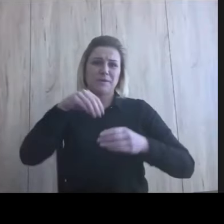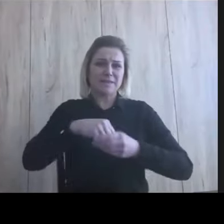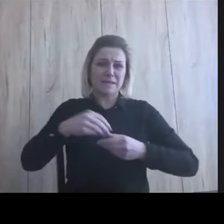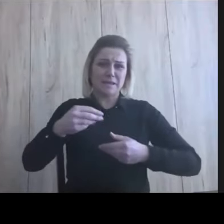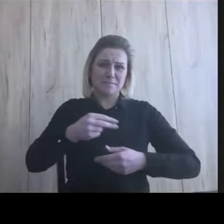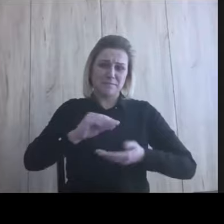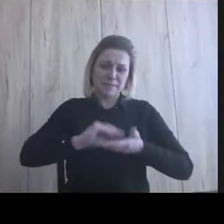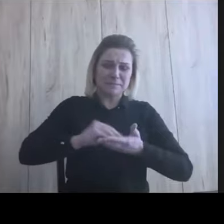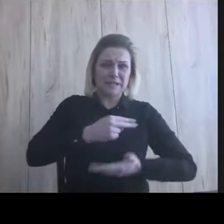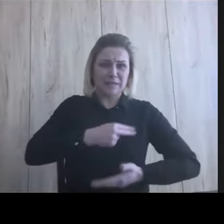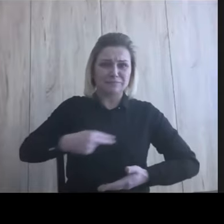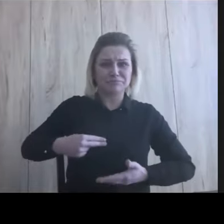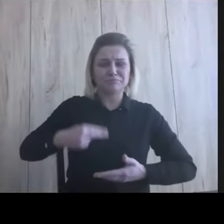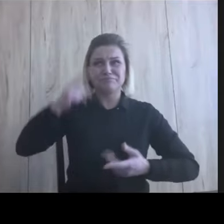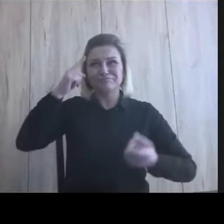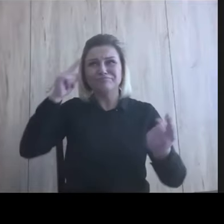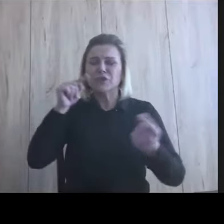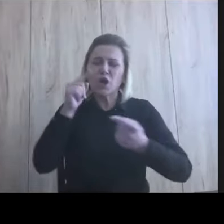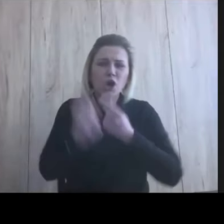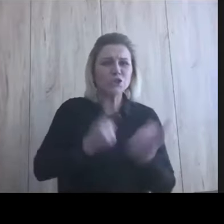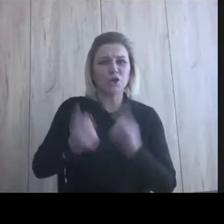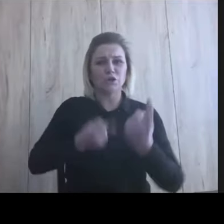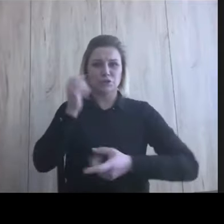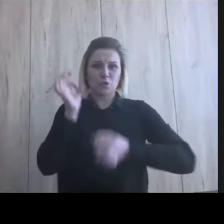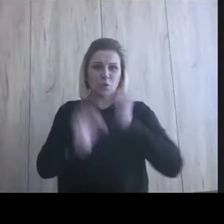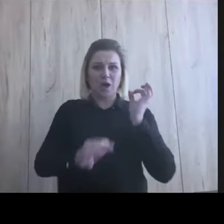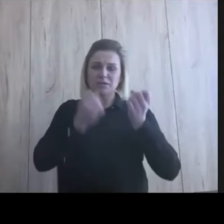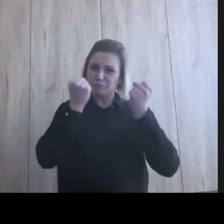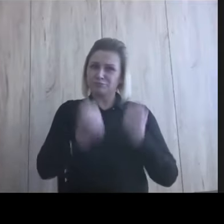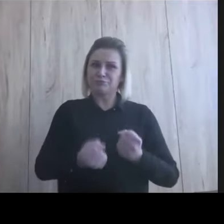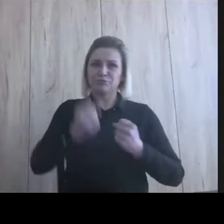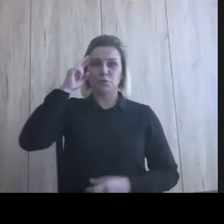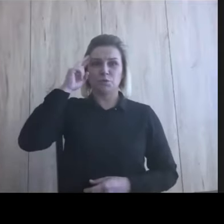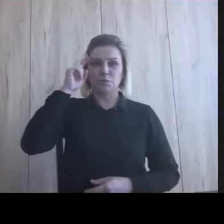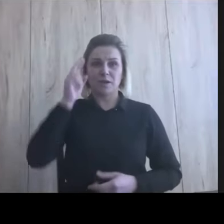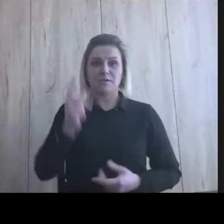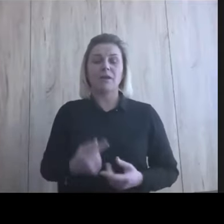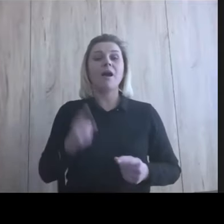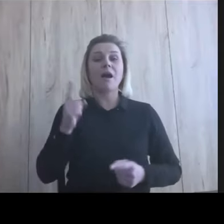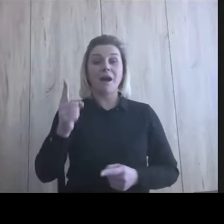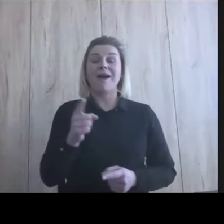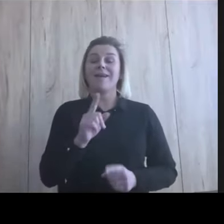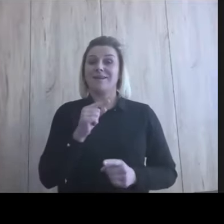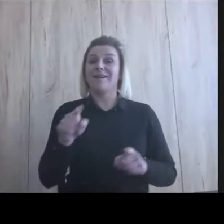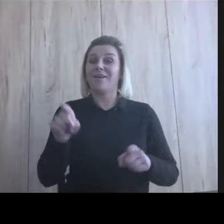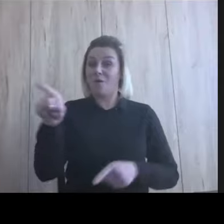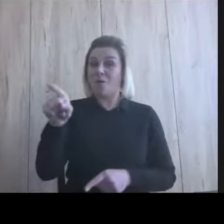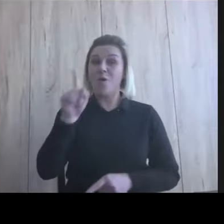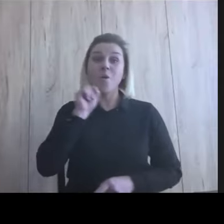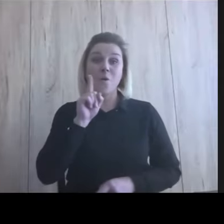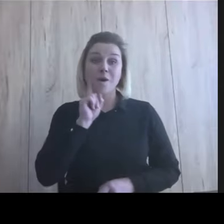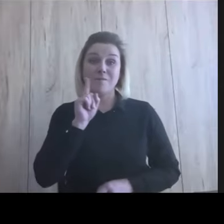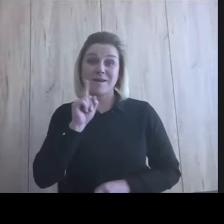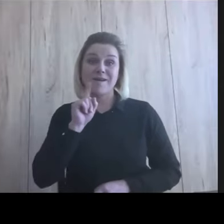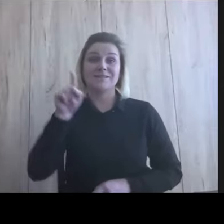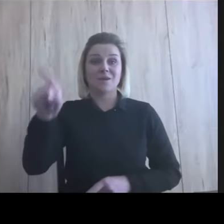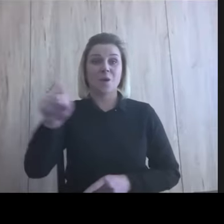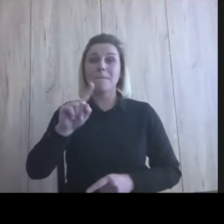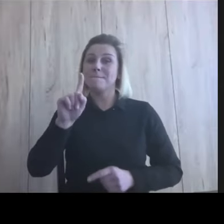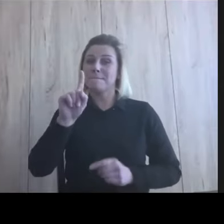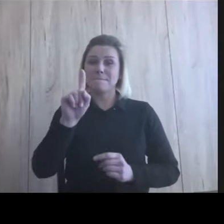i kontekstowości. Ale wyobraźcie sobie, i to w ogóle było rewelacyjne, że Tomek sięgnął po pierwszą